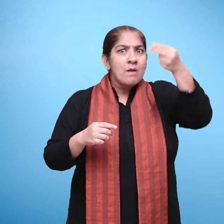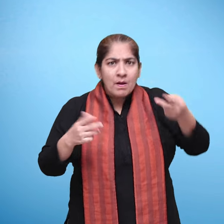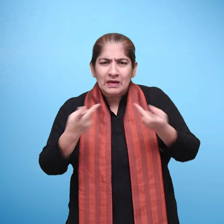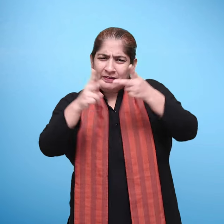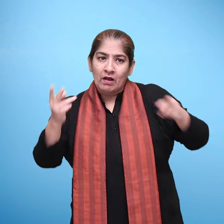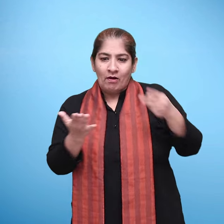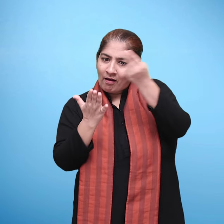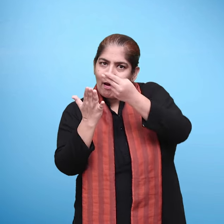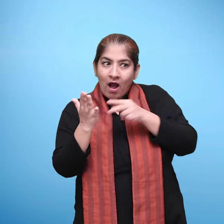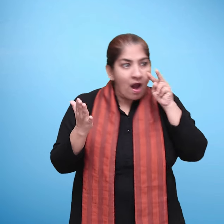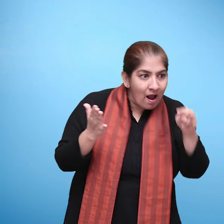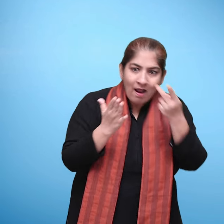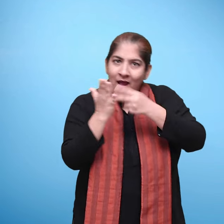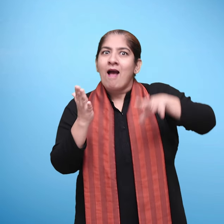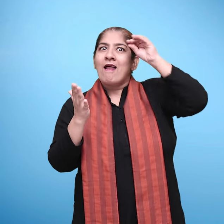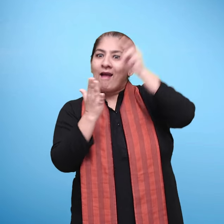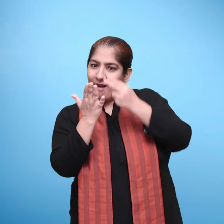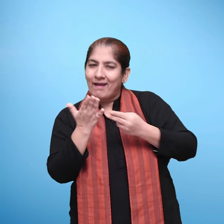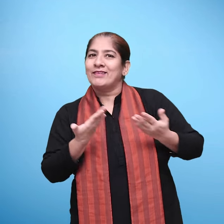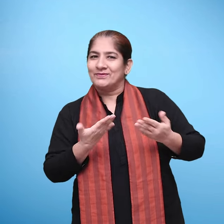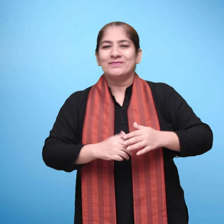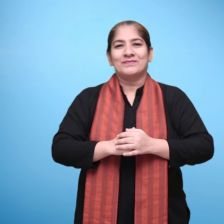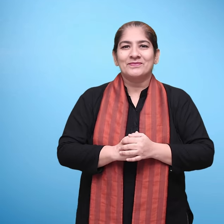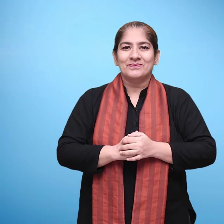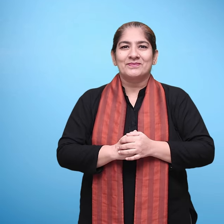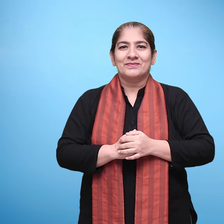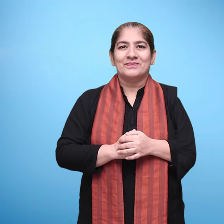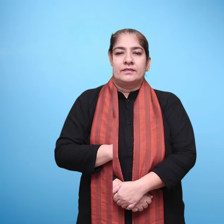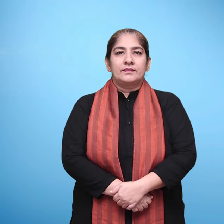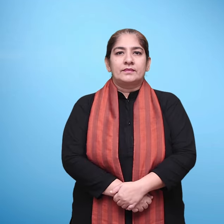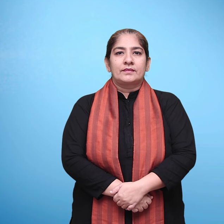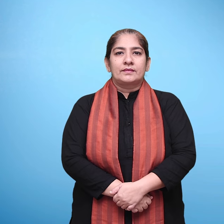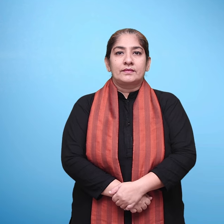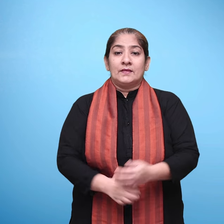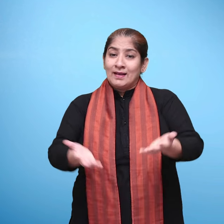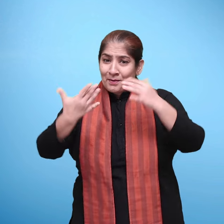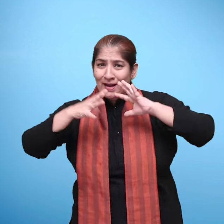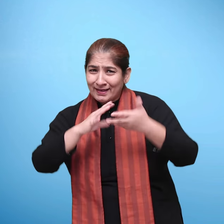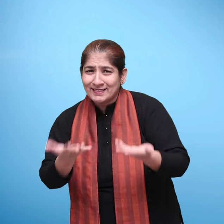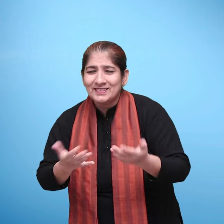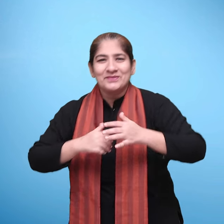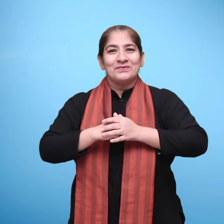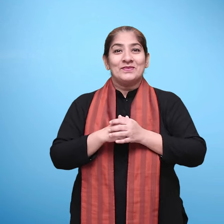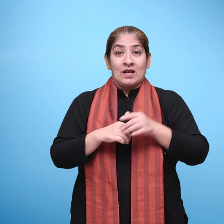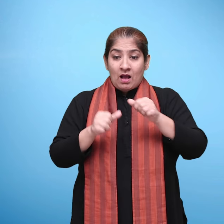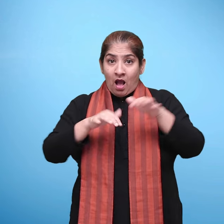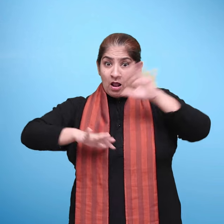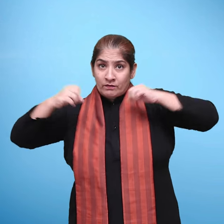मिलने वाले पेड़ पौधों के नाम जानना और चित्र बनाना। आओ, कुछ बनाएं। इन